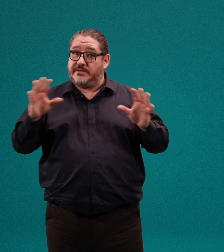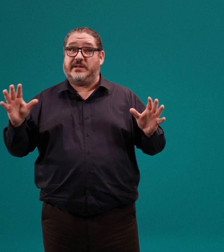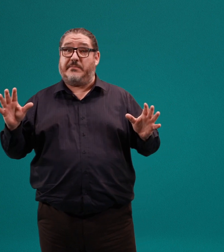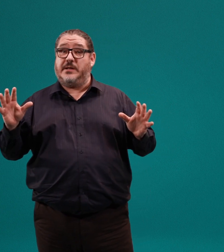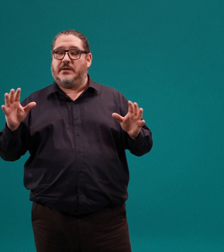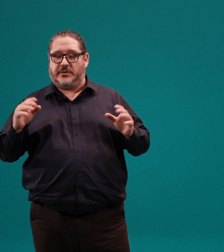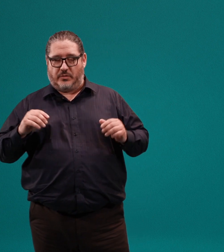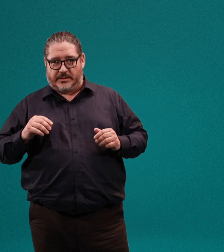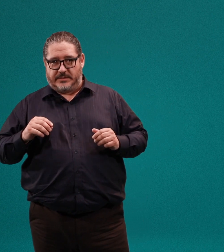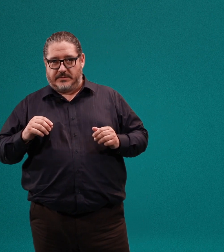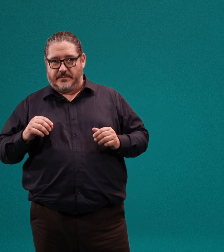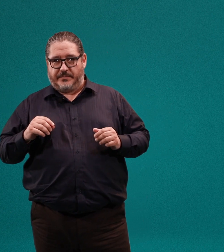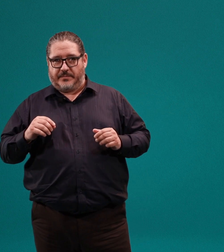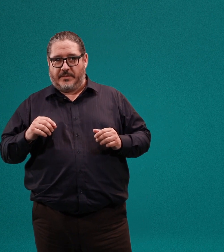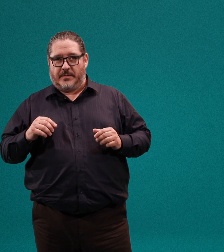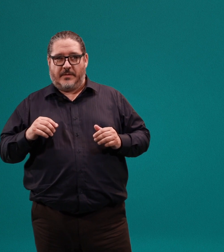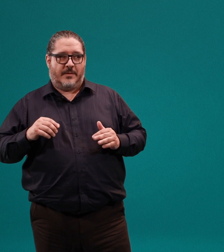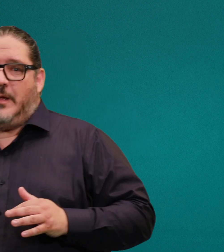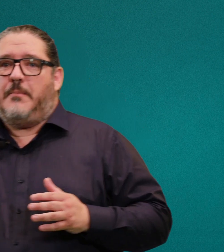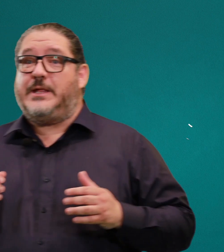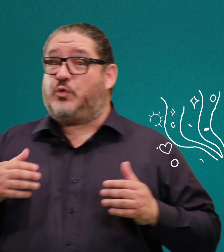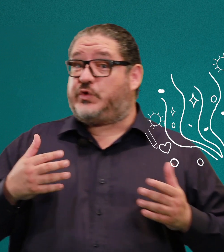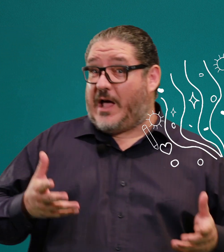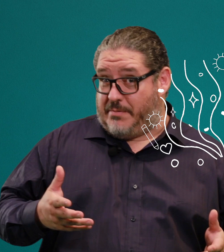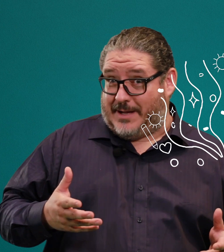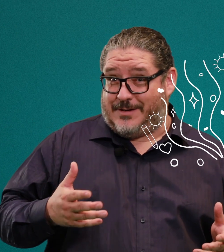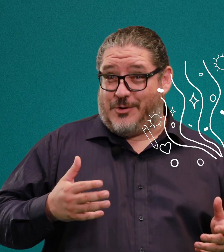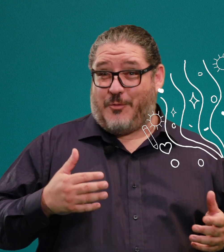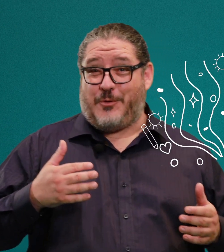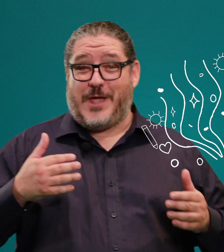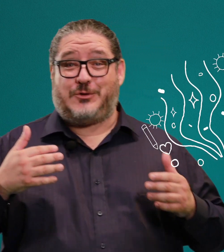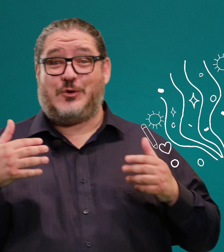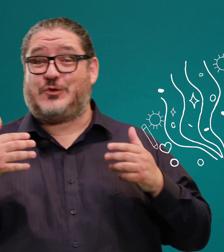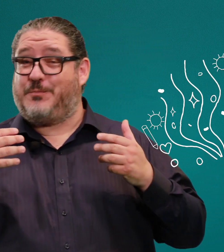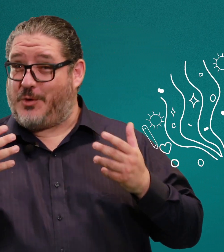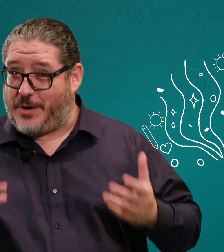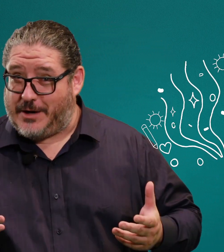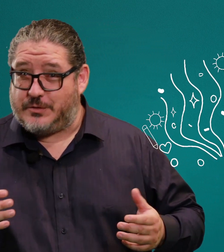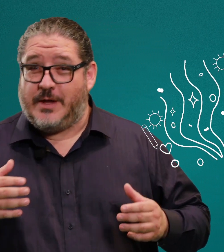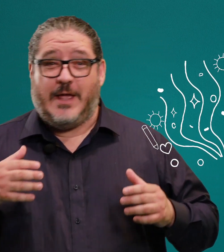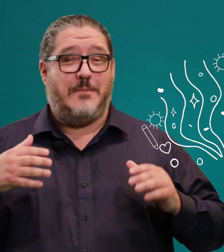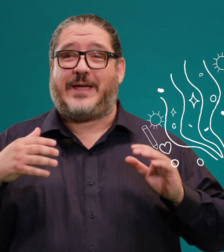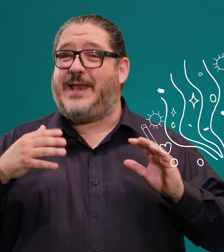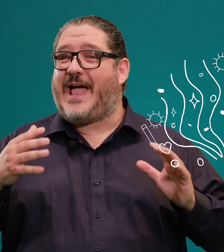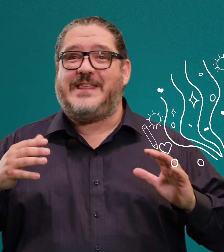30.000 estudiantes. Me entusiasman los proyectos pioneros, imaginar y